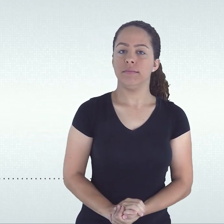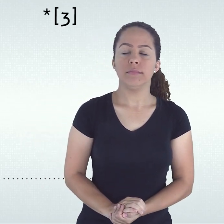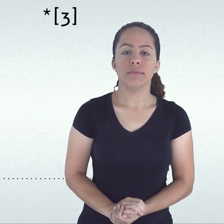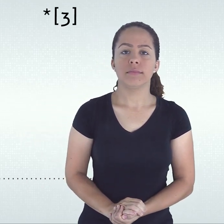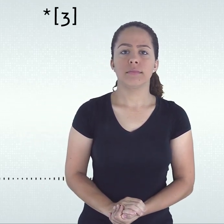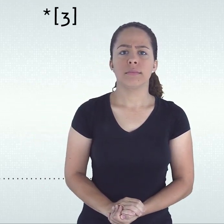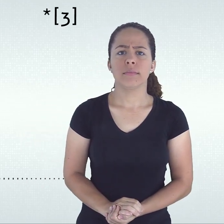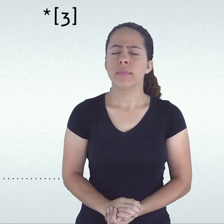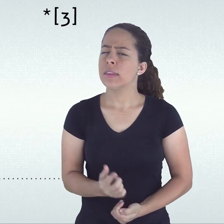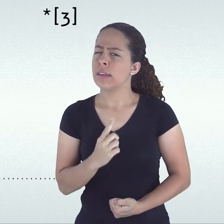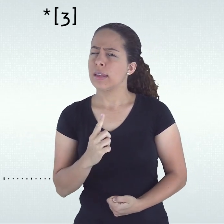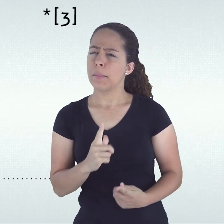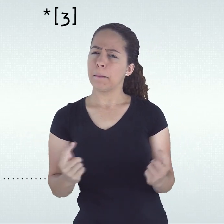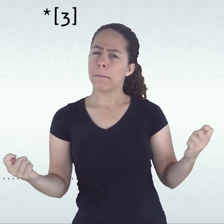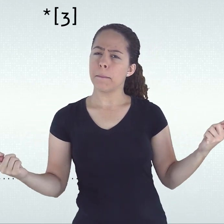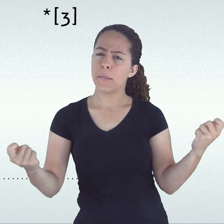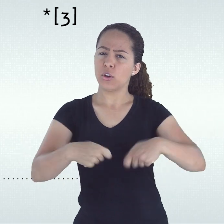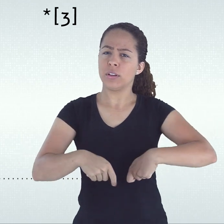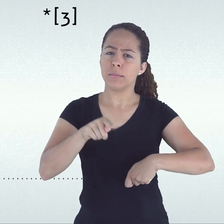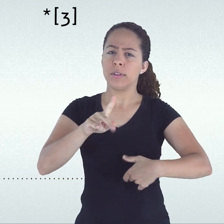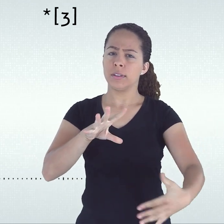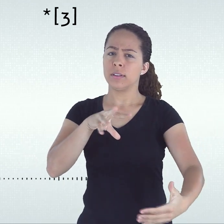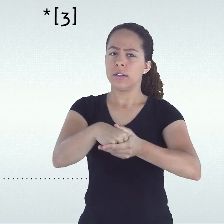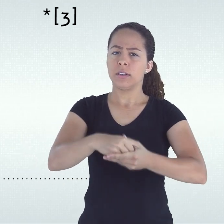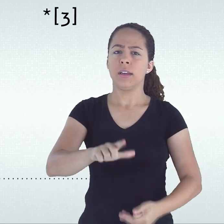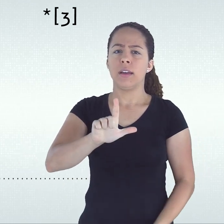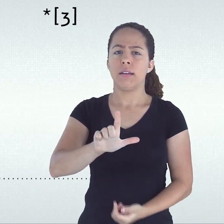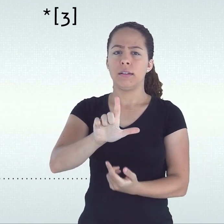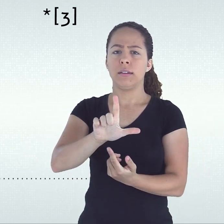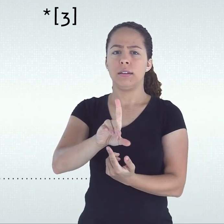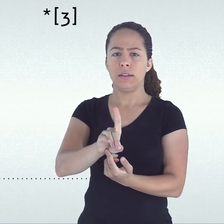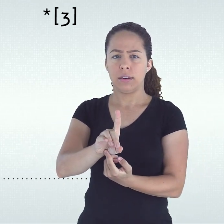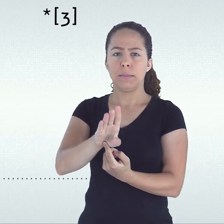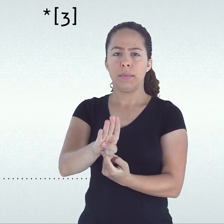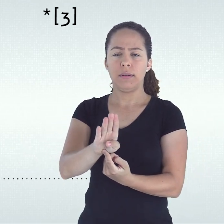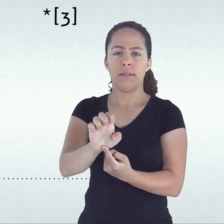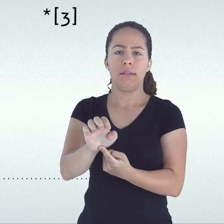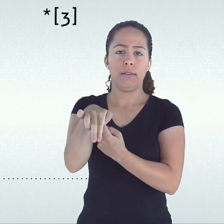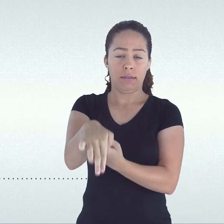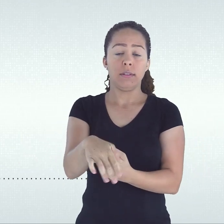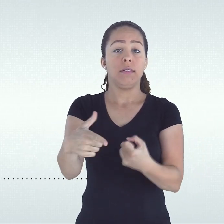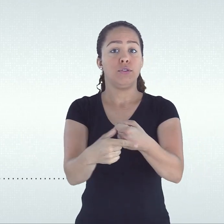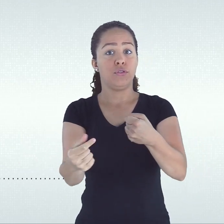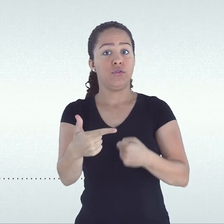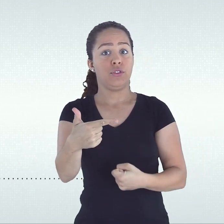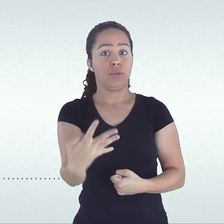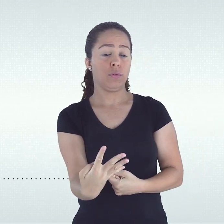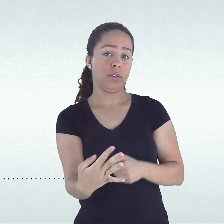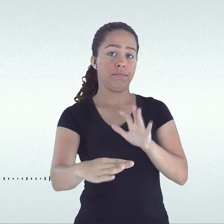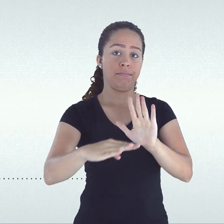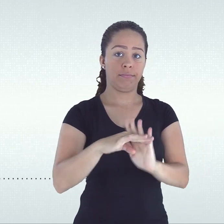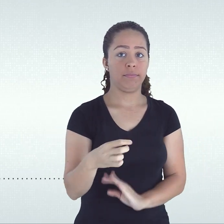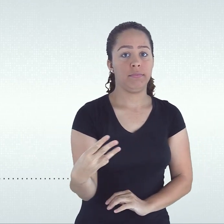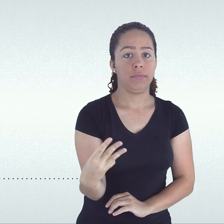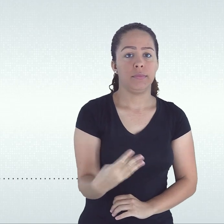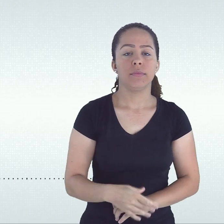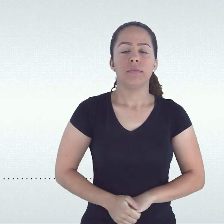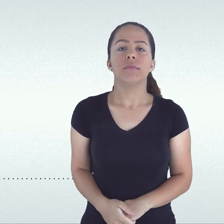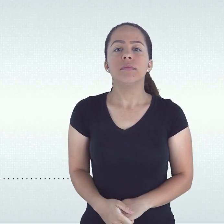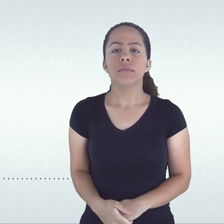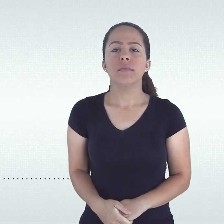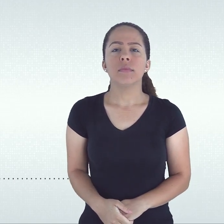A possibilidade está prevista na LDBEN, artigo 24,